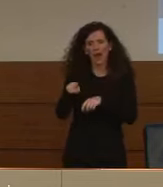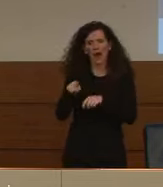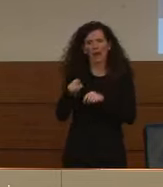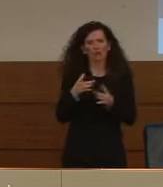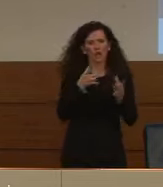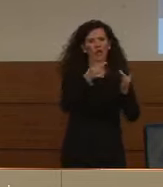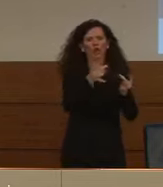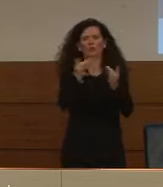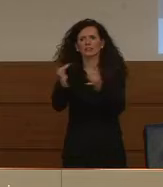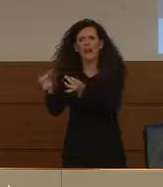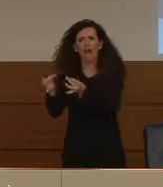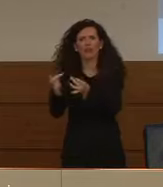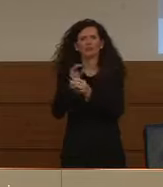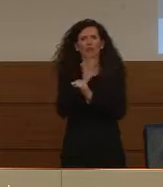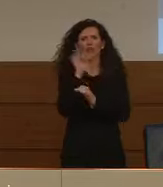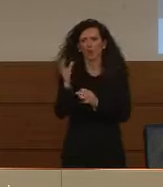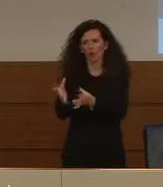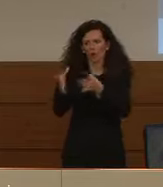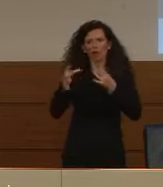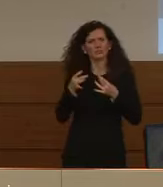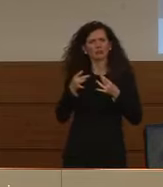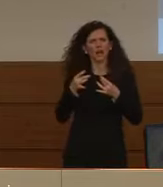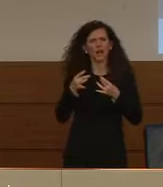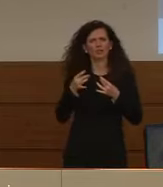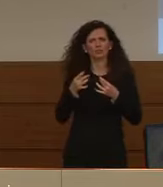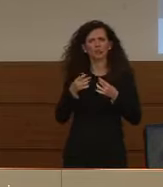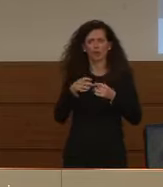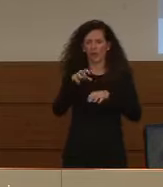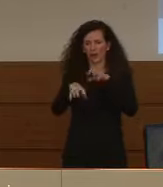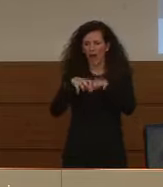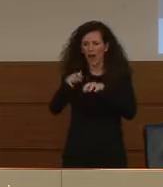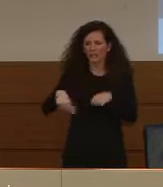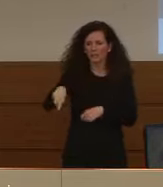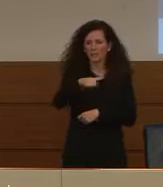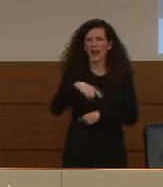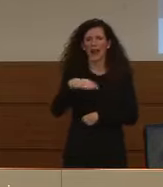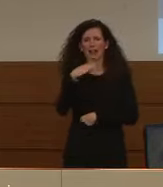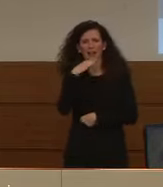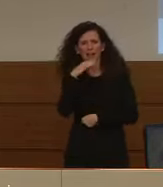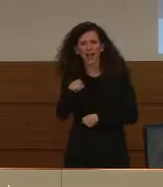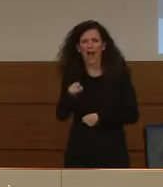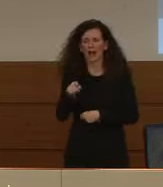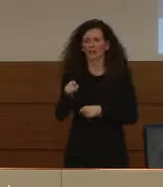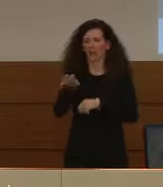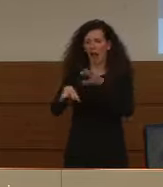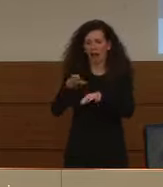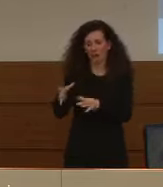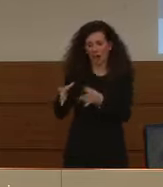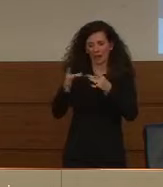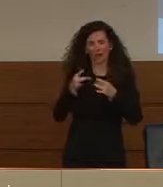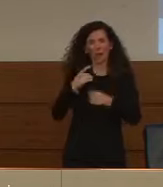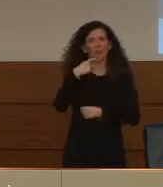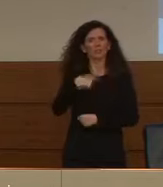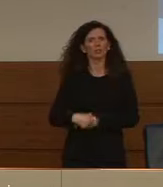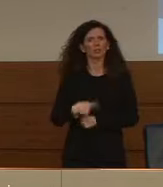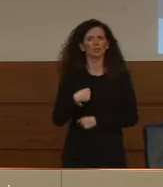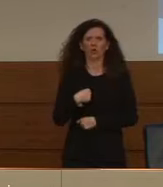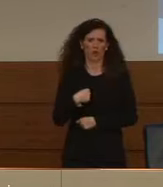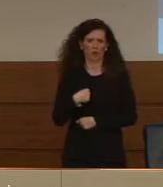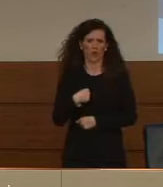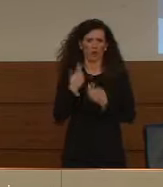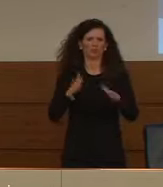gli animali, tra i cani e le persone. Sappiamo che